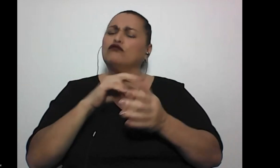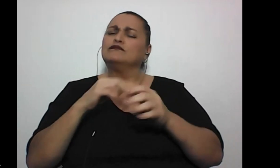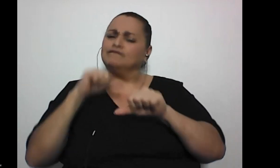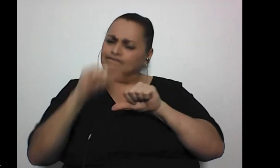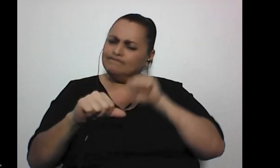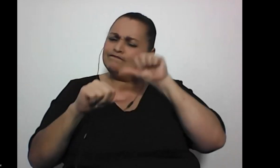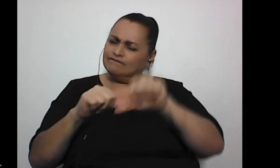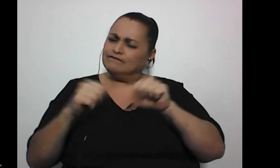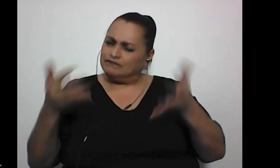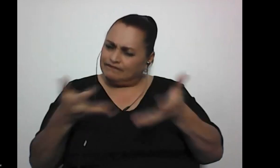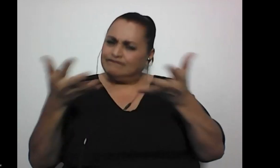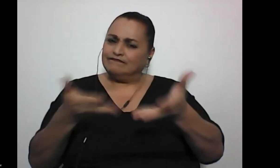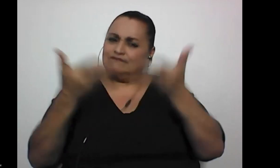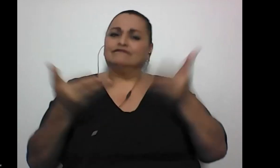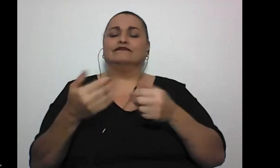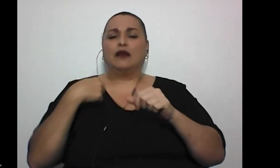ser perseverantes,